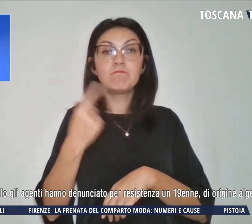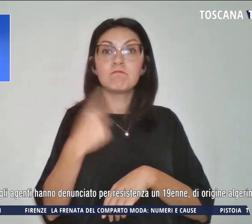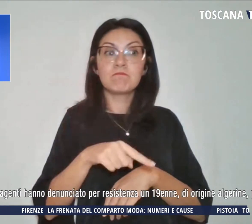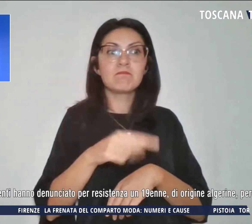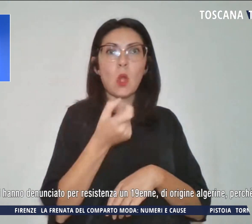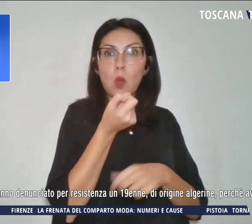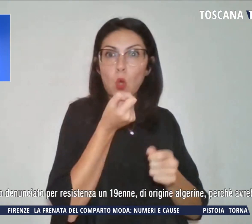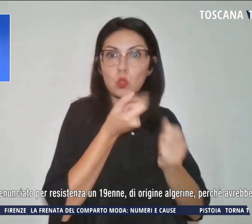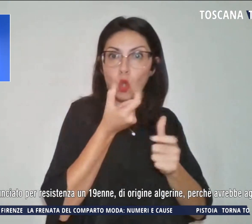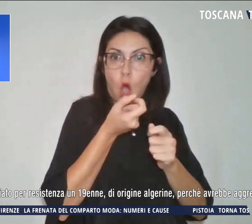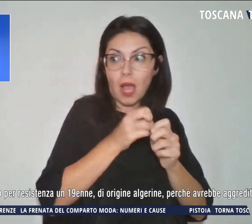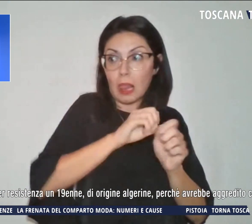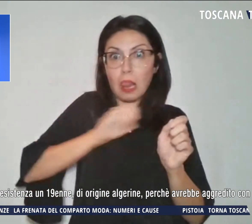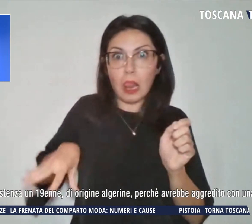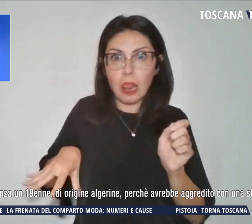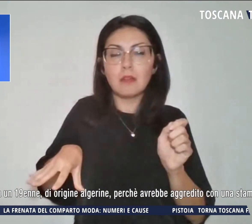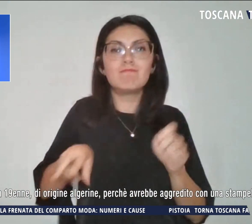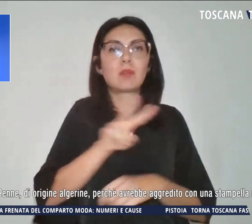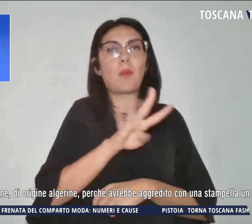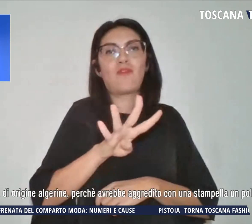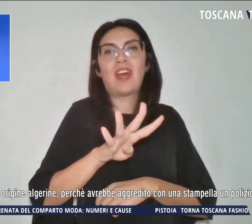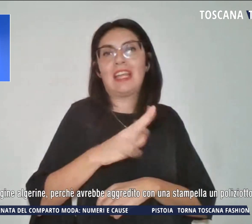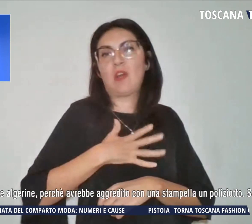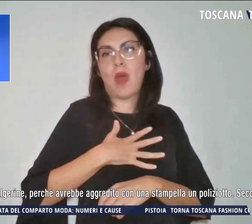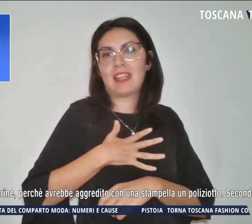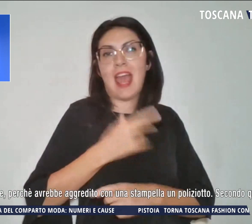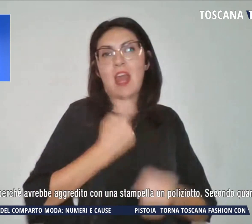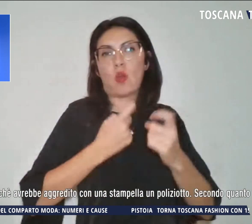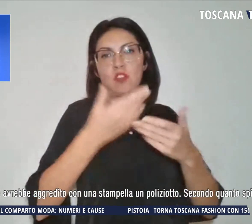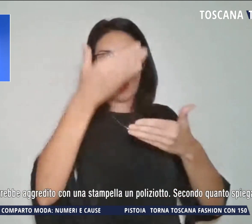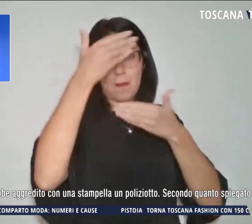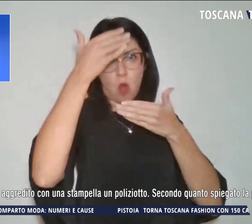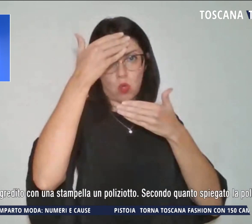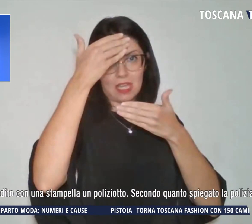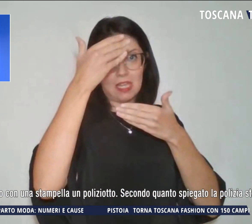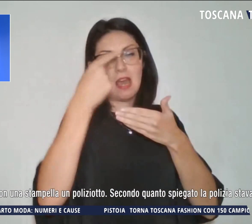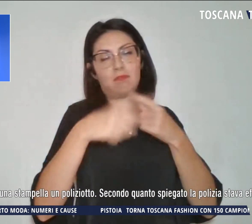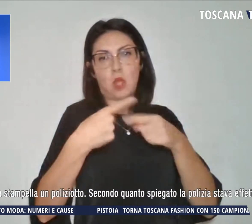24enne di origine marocchina che poi è stato denunciato.